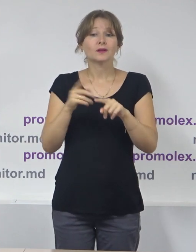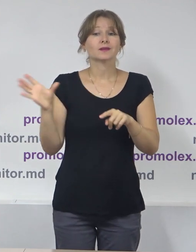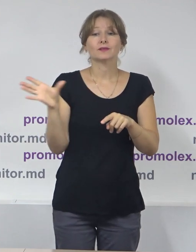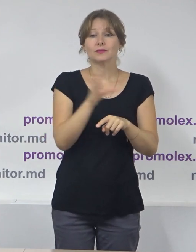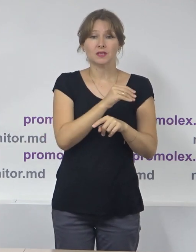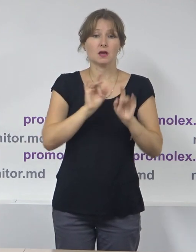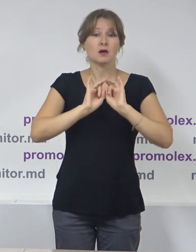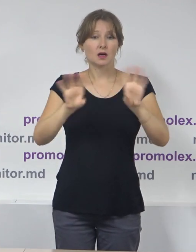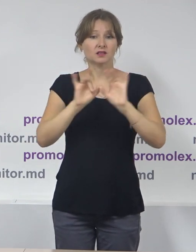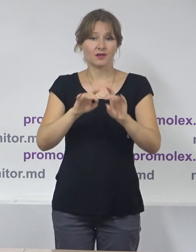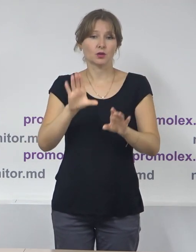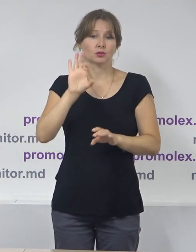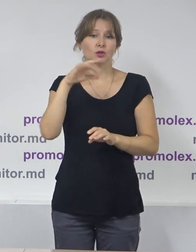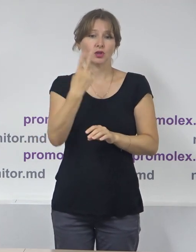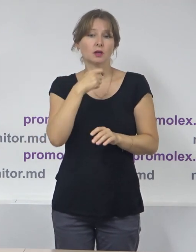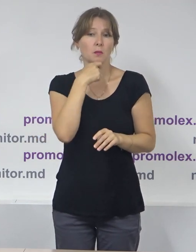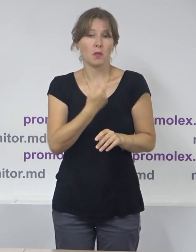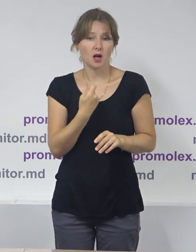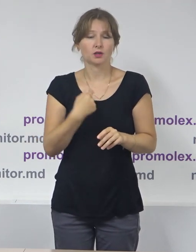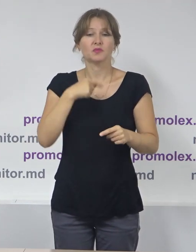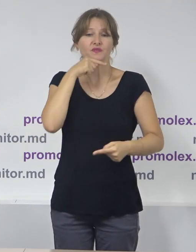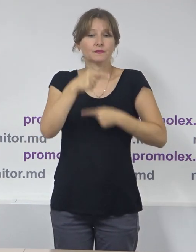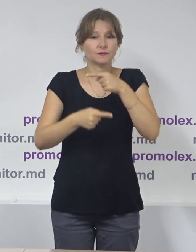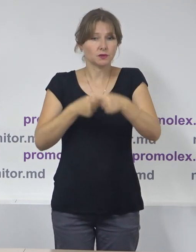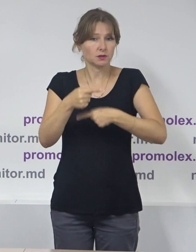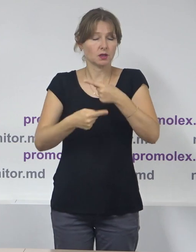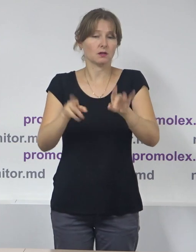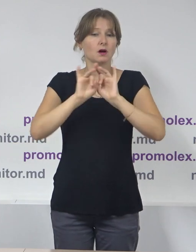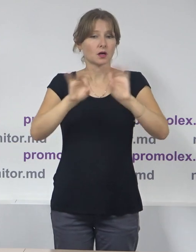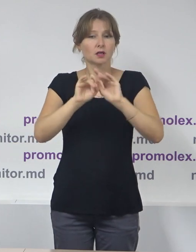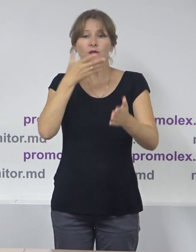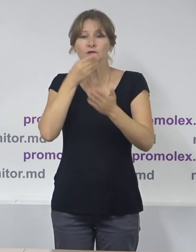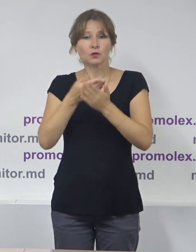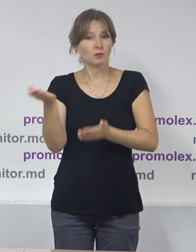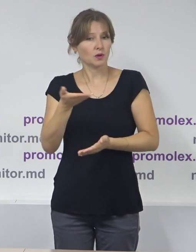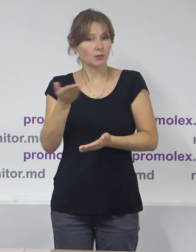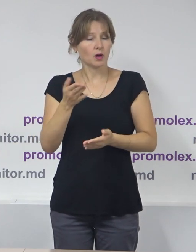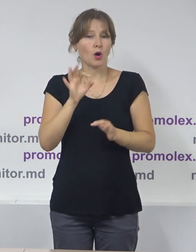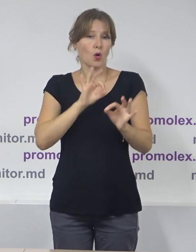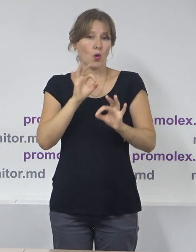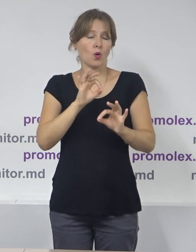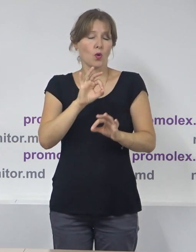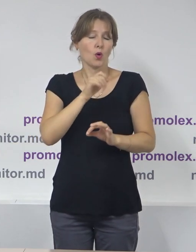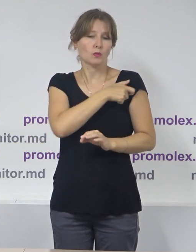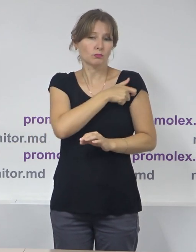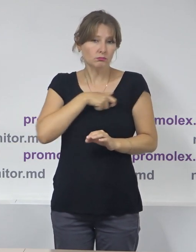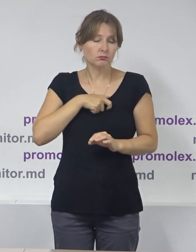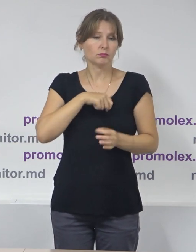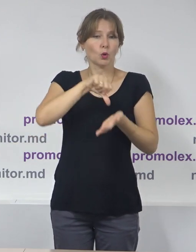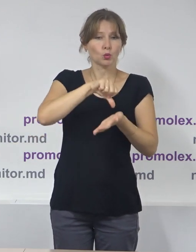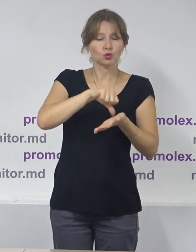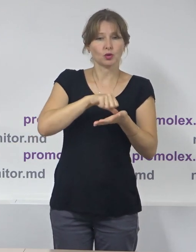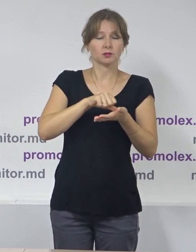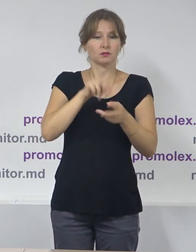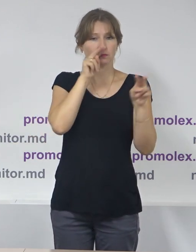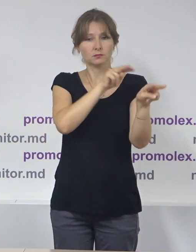-politic pe care tradițional o reflectăm în rapoartele noastre de monitorizare. În continuare, câteva aspecte ce